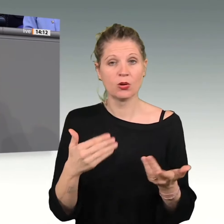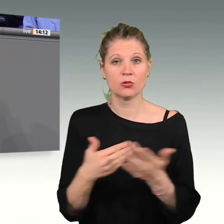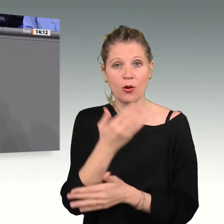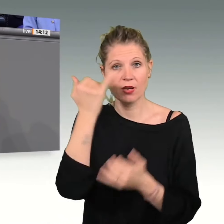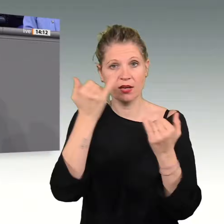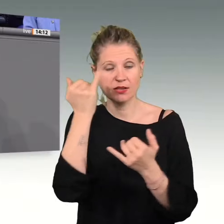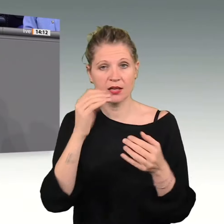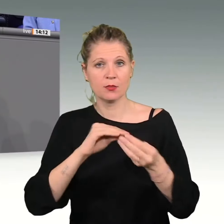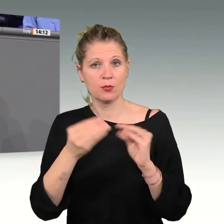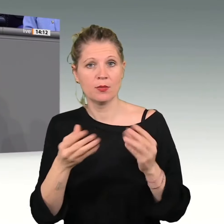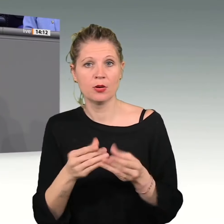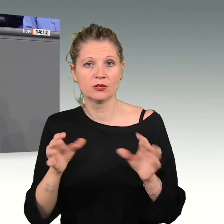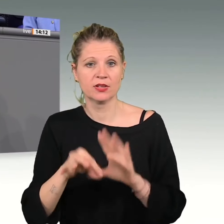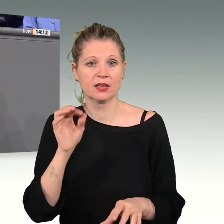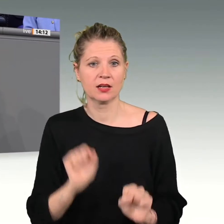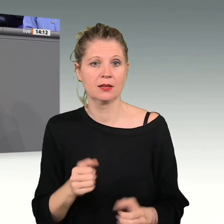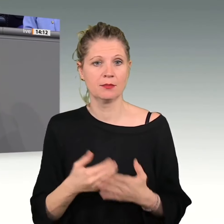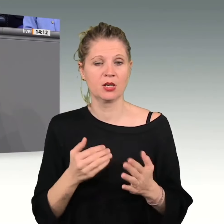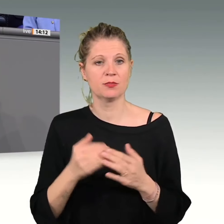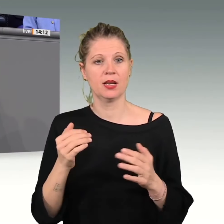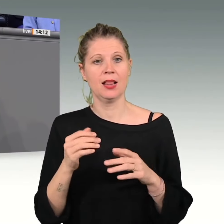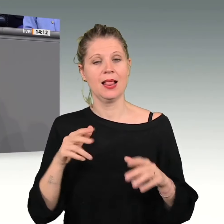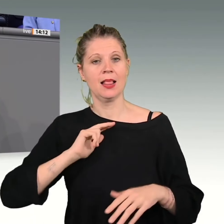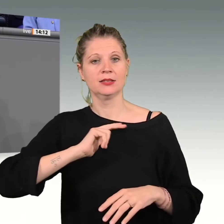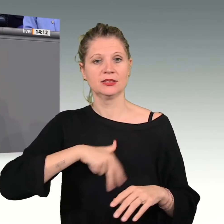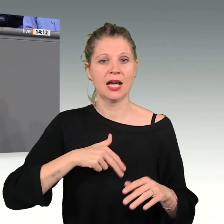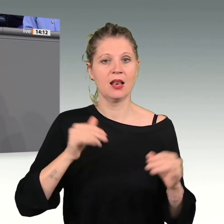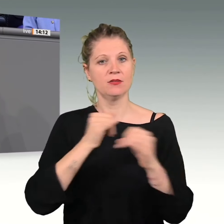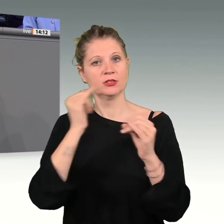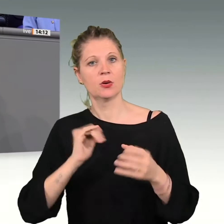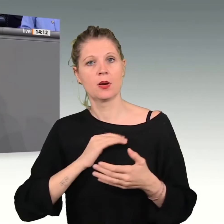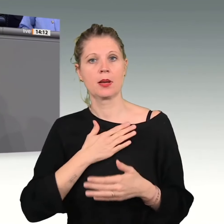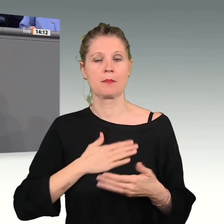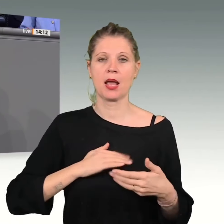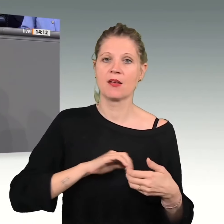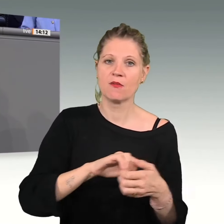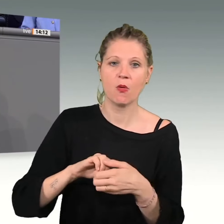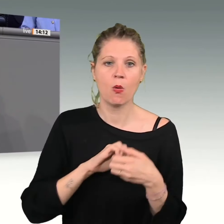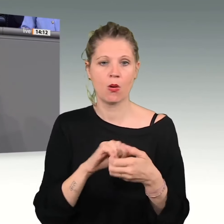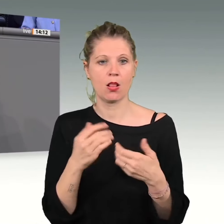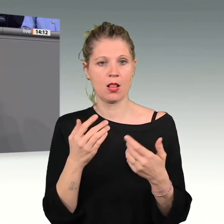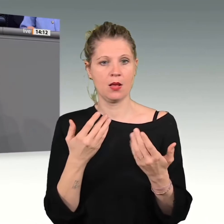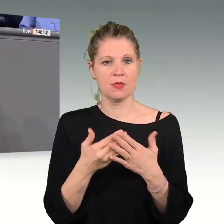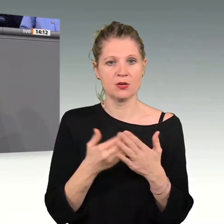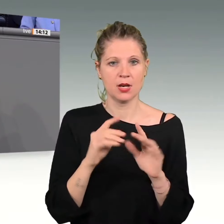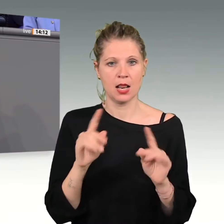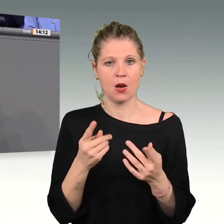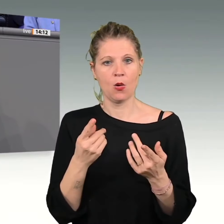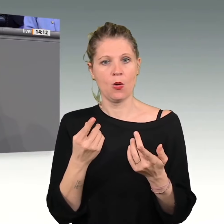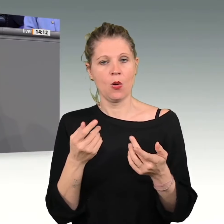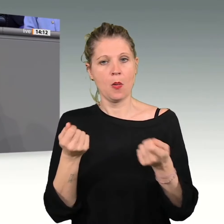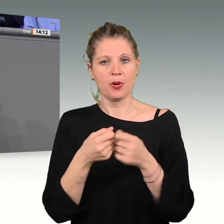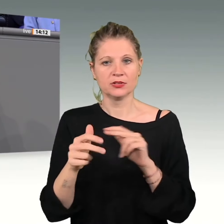die Nationale Strategie für soziale Innovationen und gemeinwohlorientierte Unternehmen der Bundesregierung oder wahlweise ein Gespräch mit dem Social